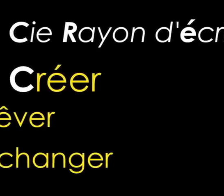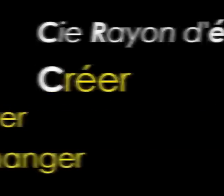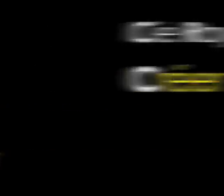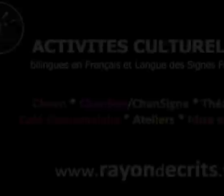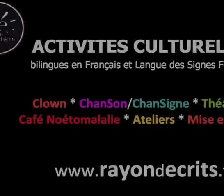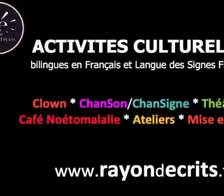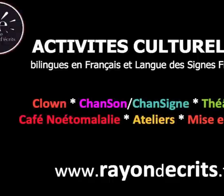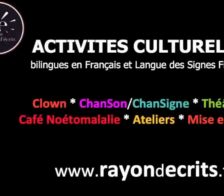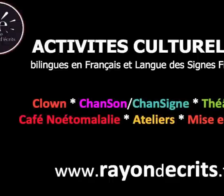Sous